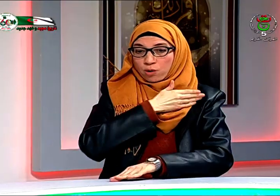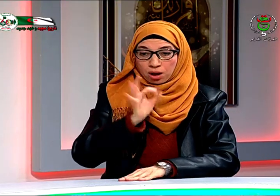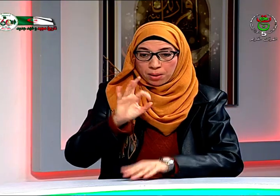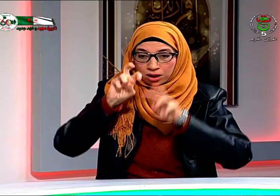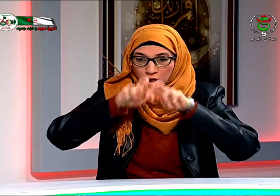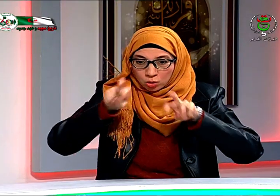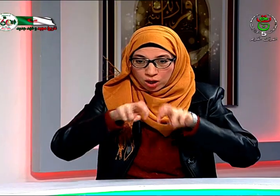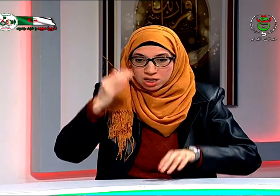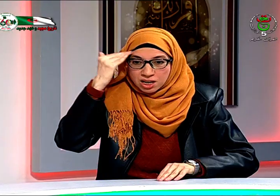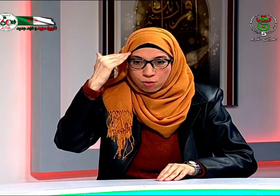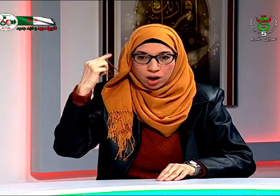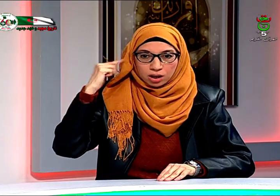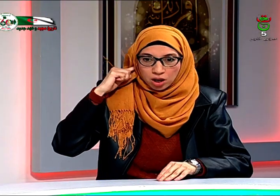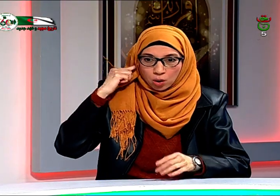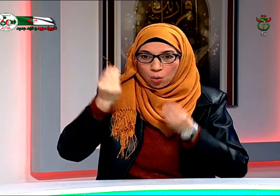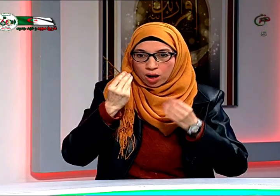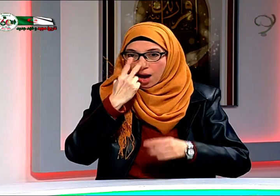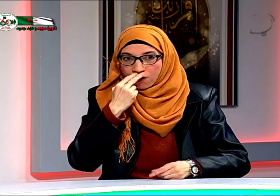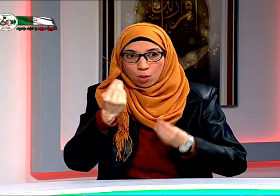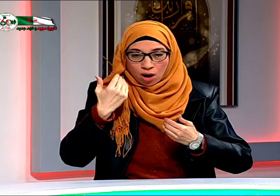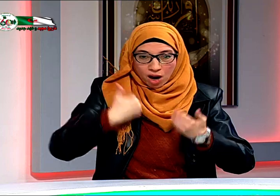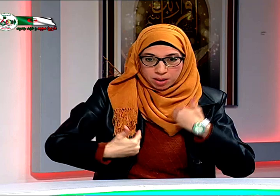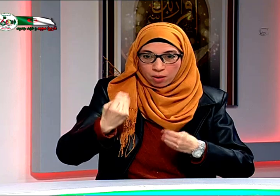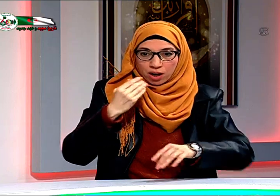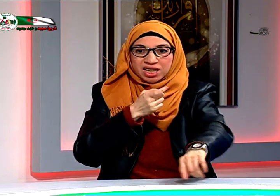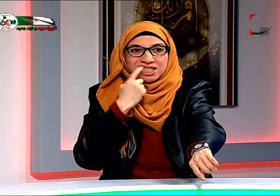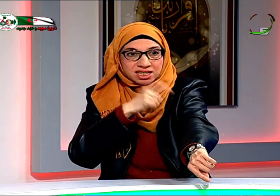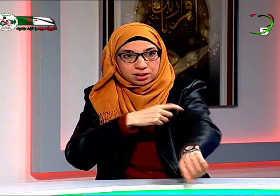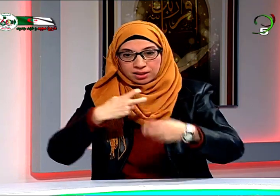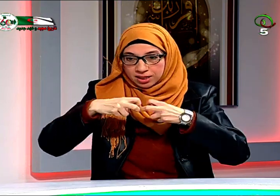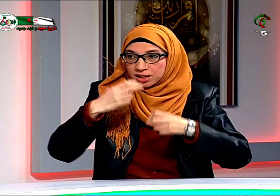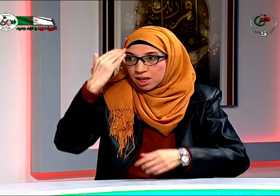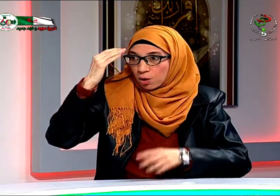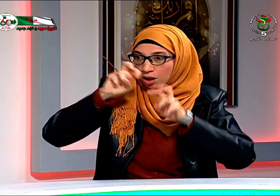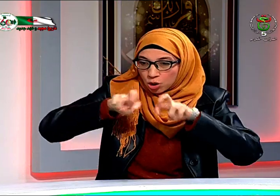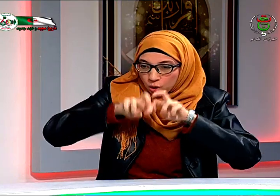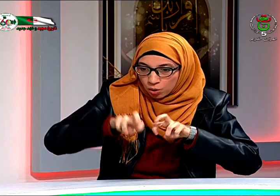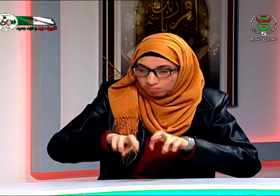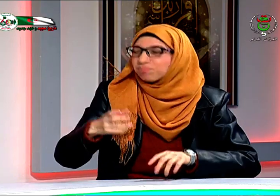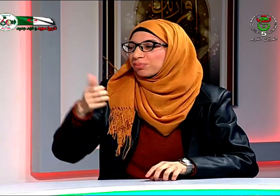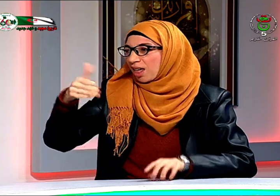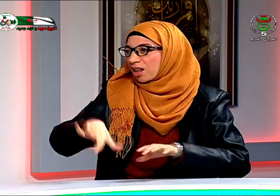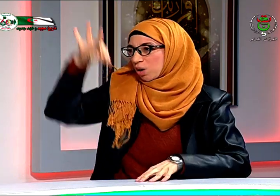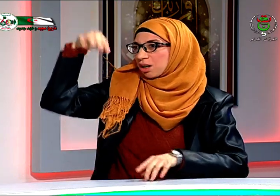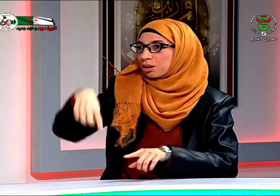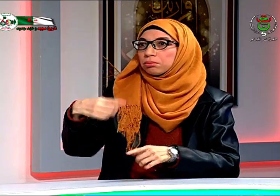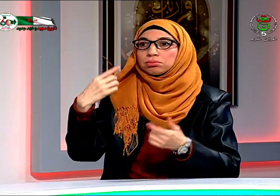الوالدين بدون التشخيص بدون التحقق من أن هذا الطفل لديه كل الحواس